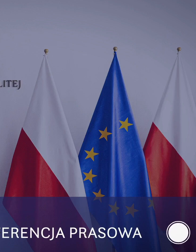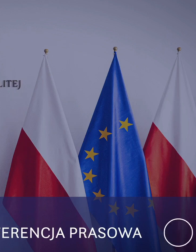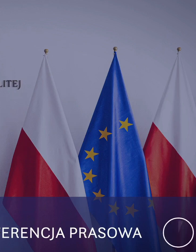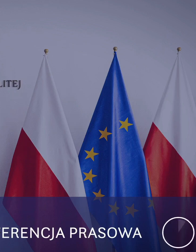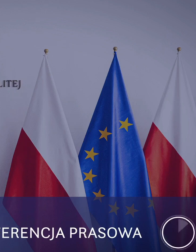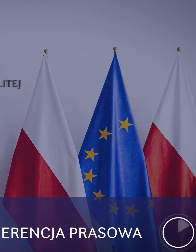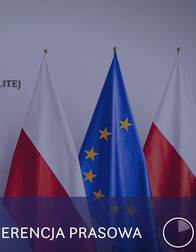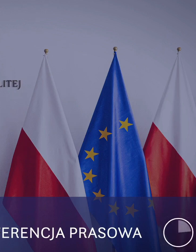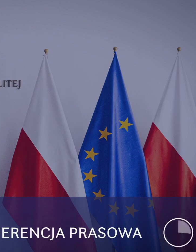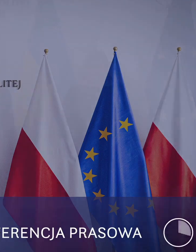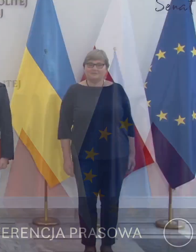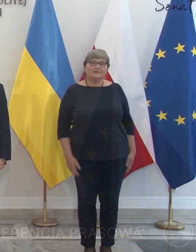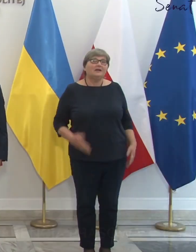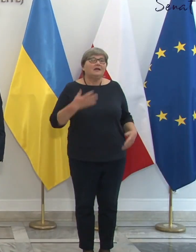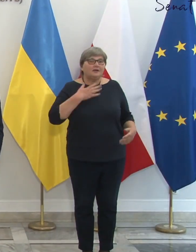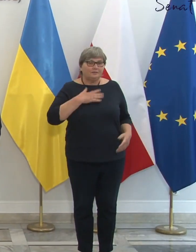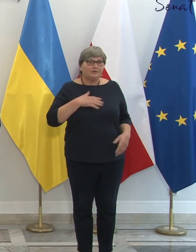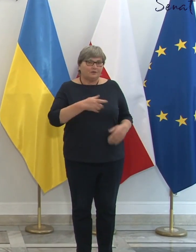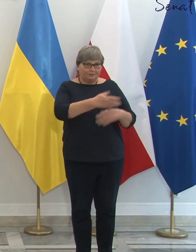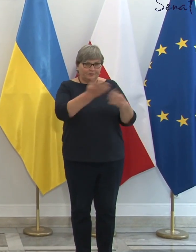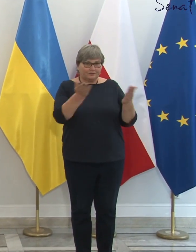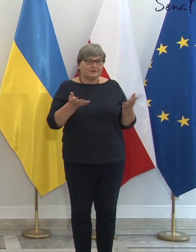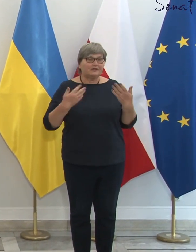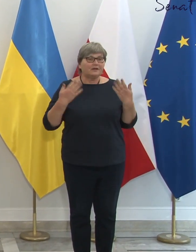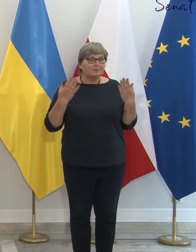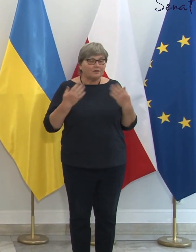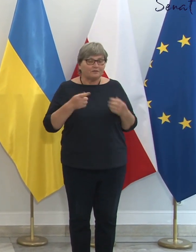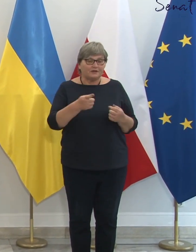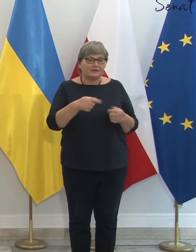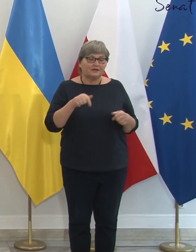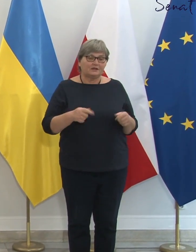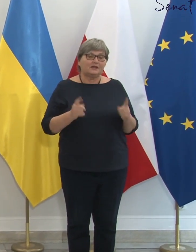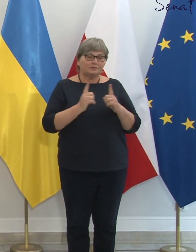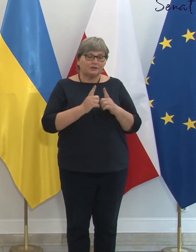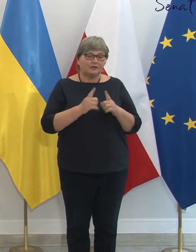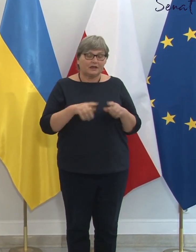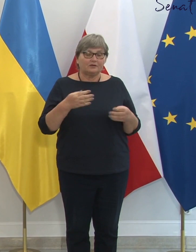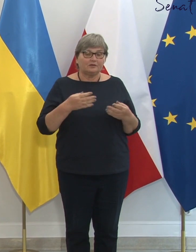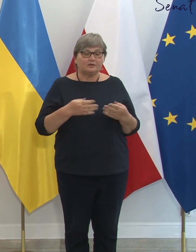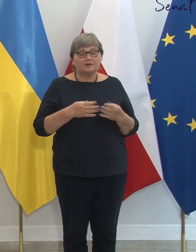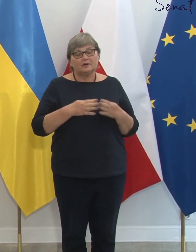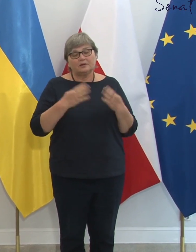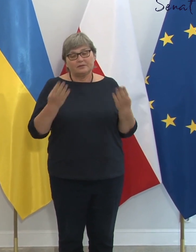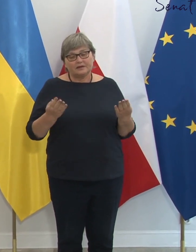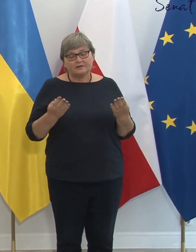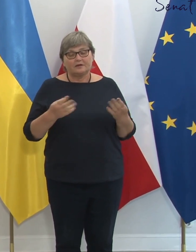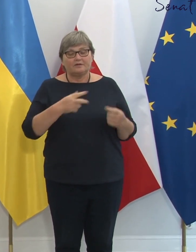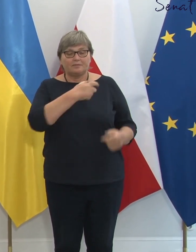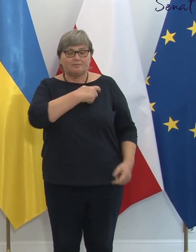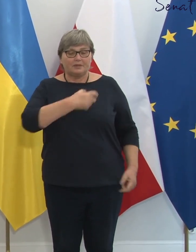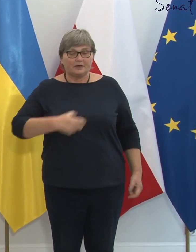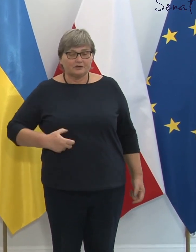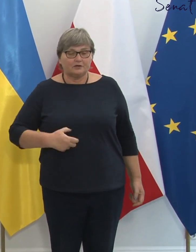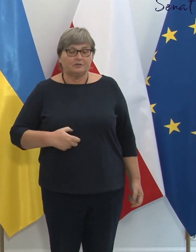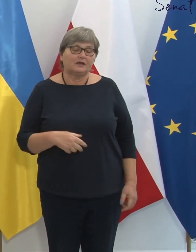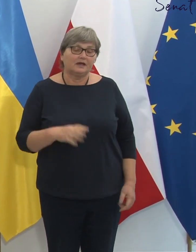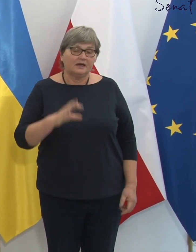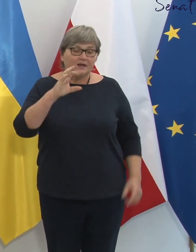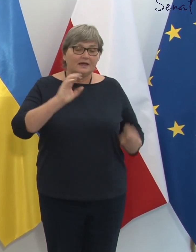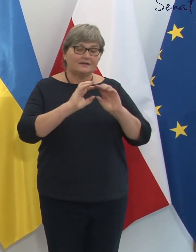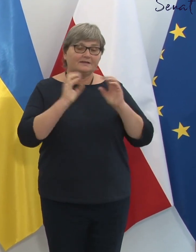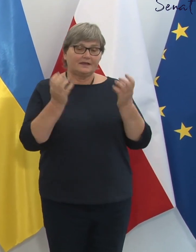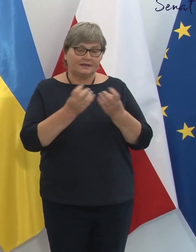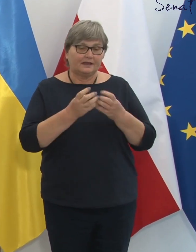Dzień Państwu. Miło mi Państwa powitać na bryfingu prasowym Marszałka Senatu Rzeczpospolitej Polskiej, profesora Tomasza Grodzkiego,